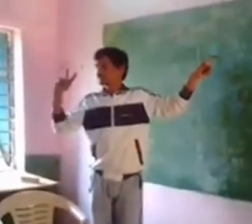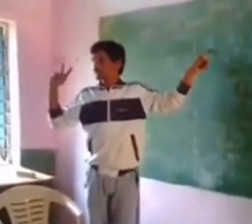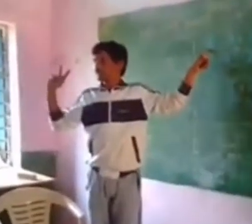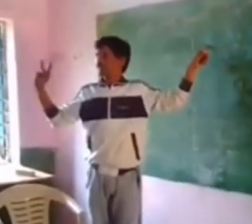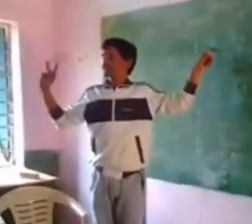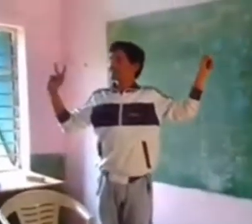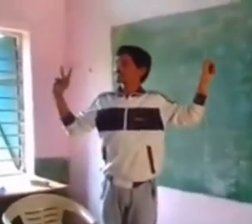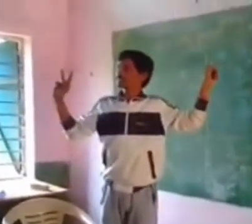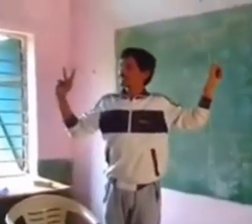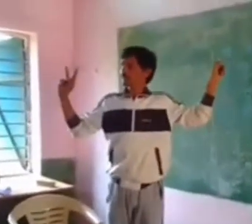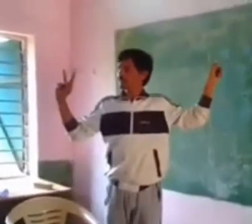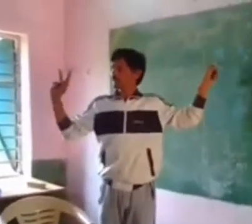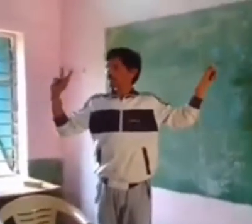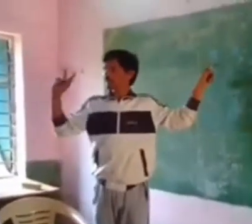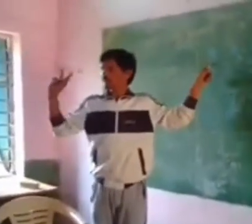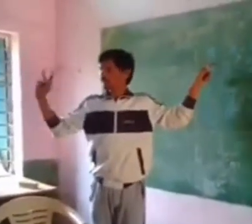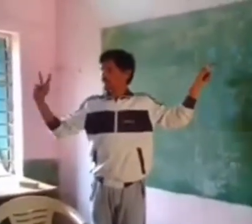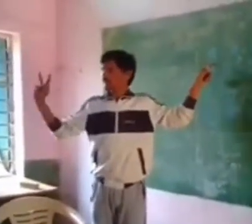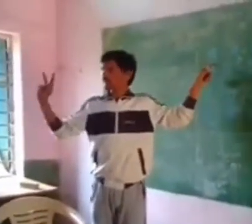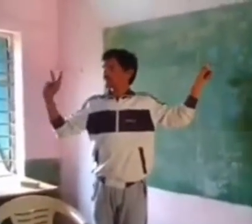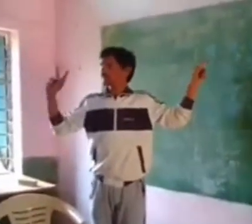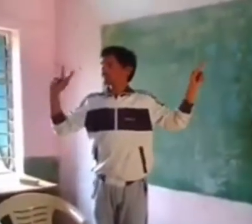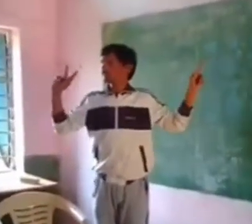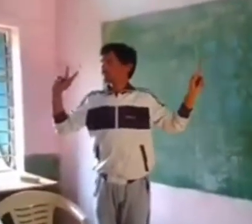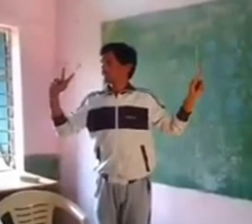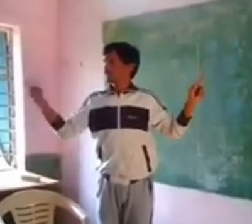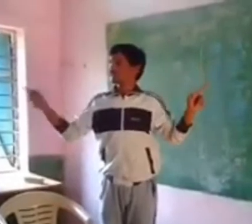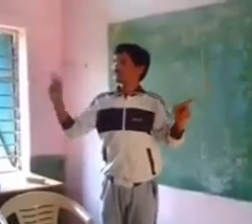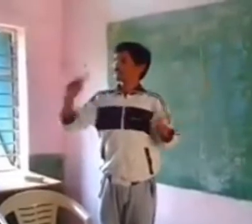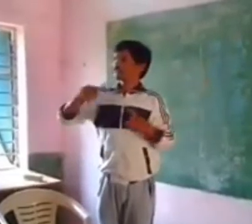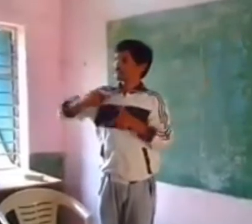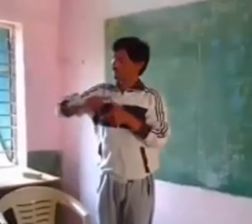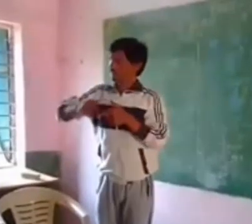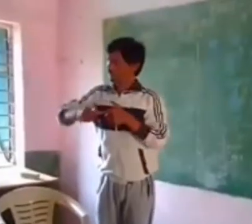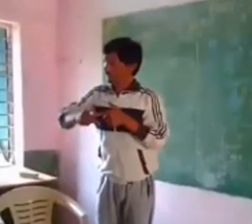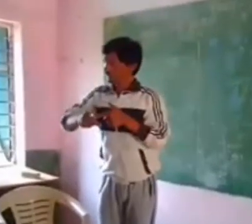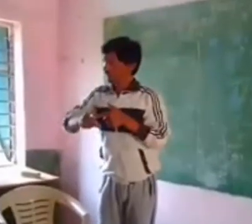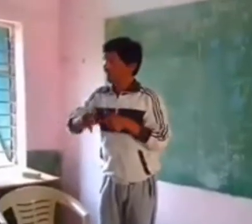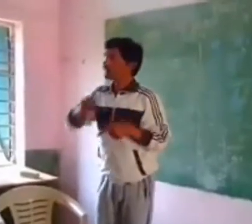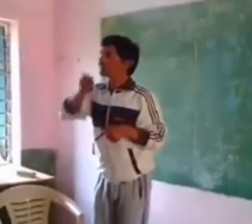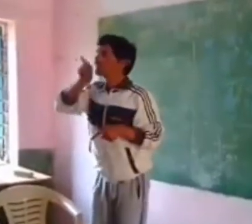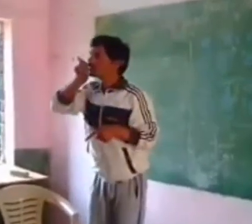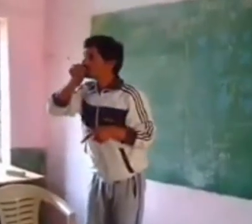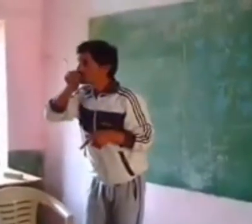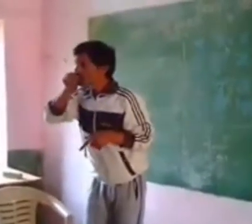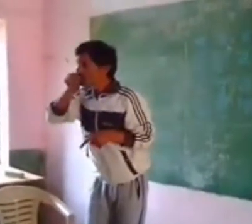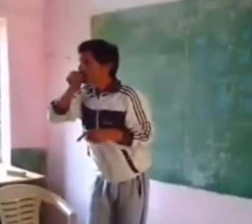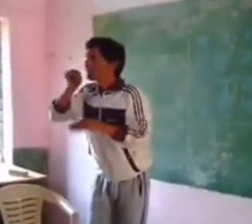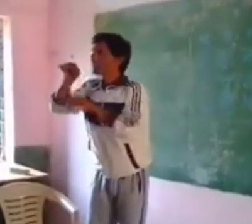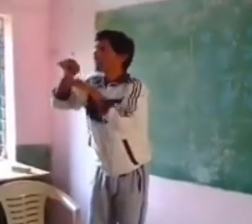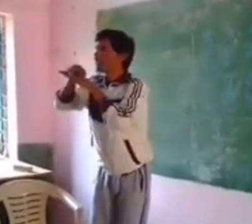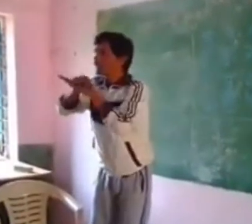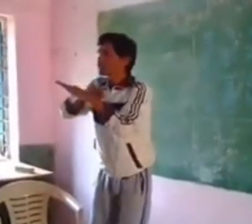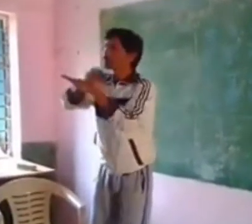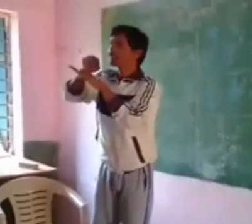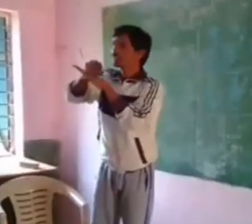का से क्या बनेगा? का का से कभूत